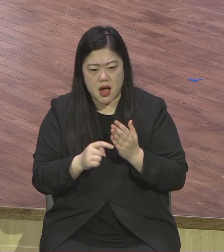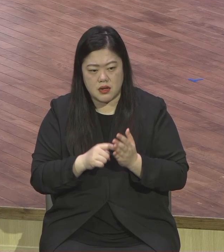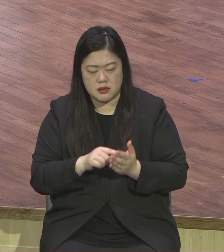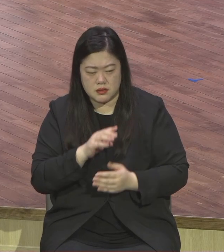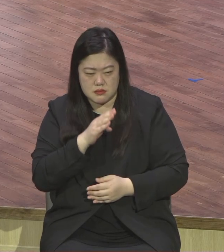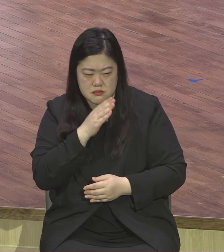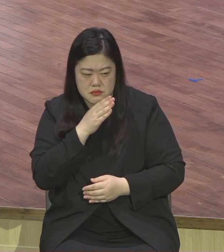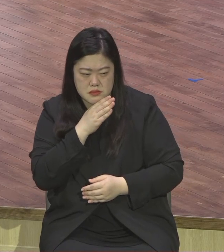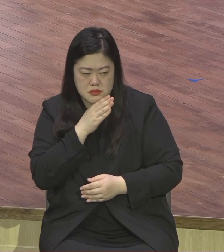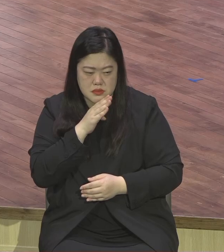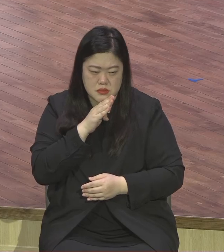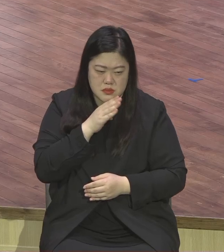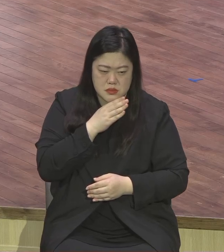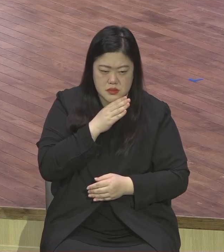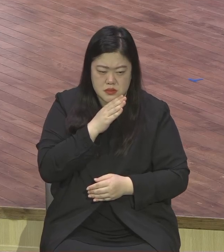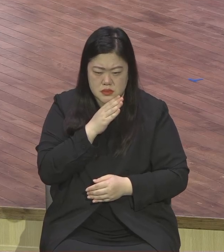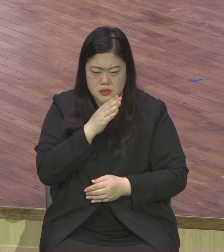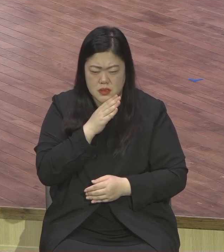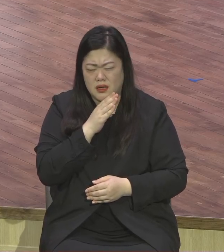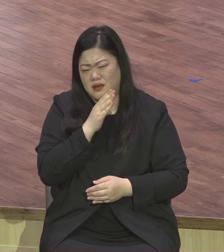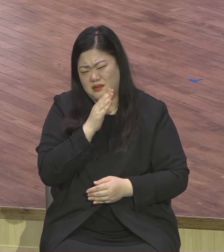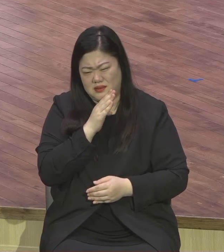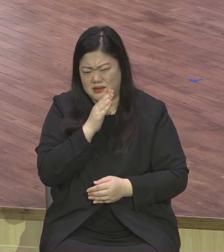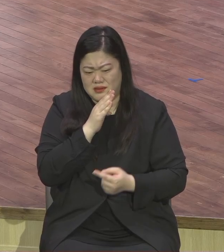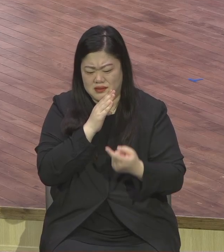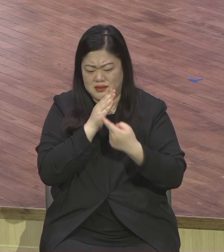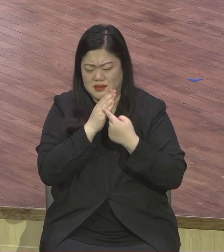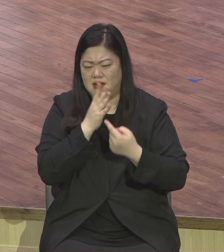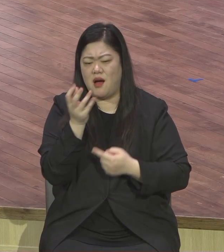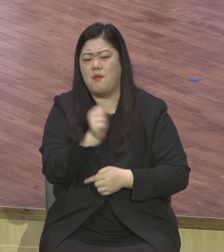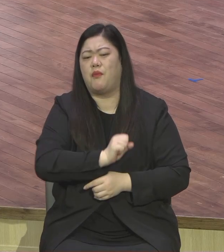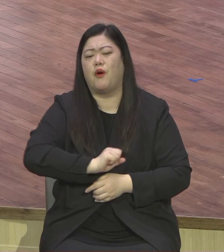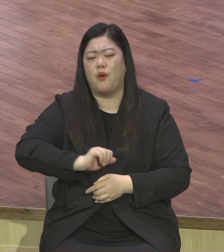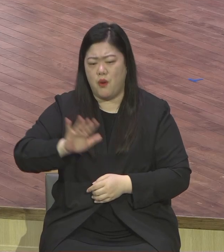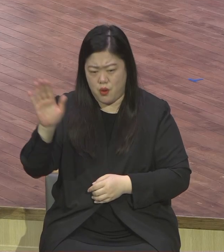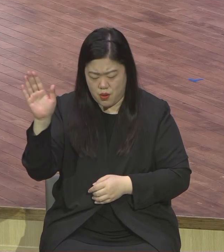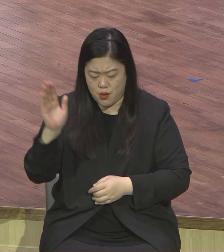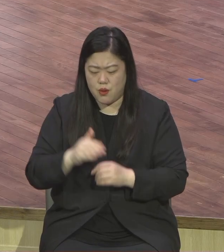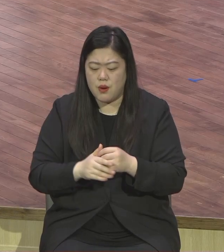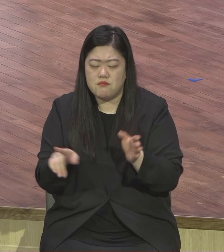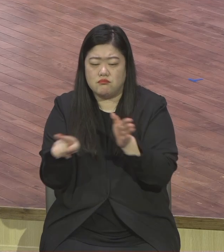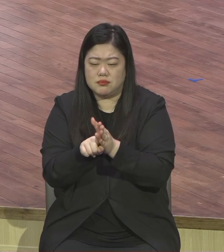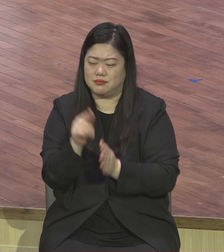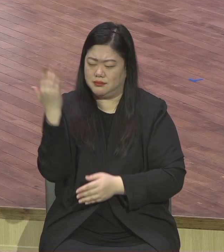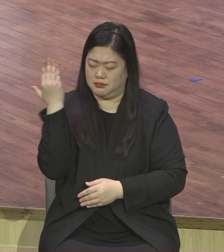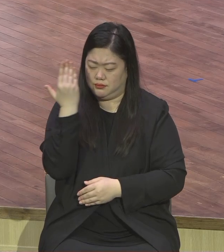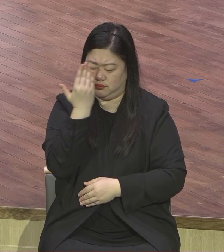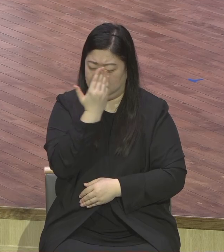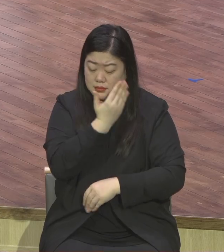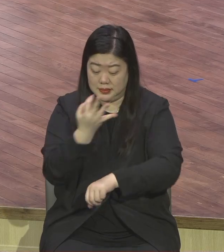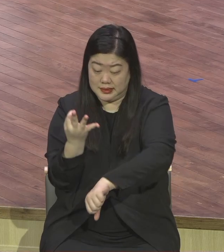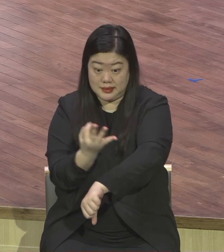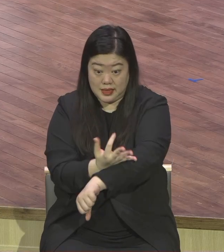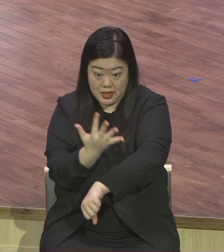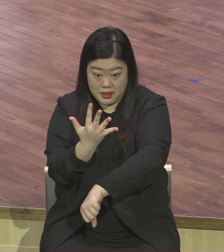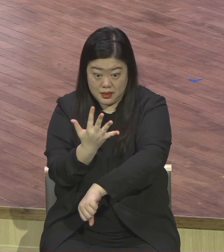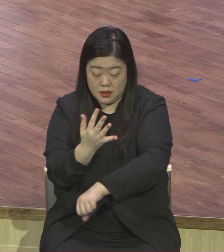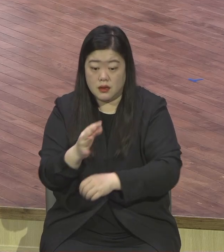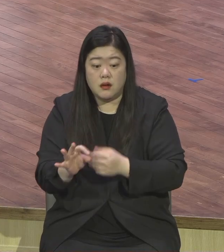성령의 마음으로 여러분이 하나님 앞에 심플하게 신앙창을 하면 하나님이요